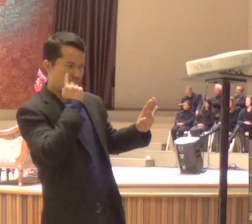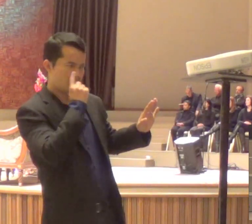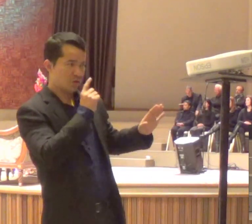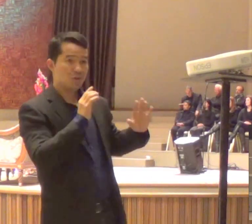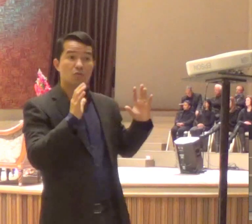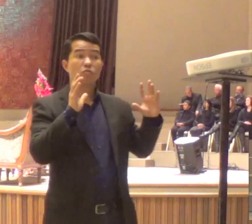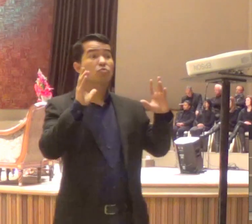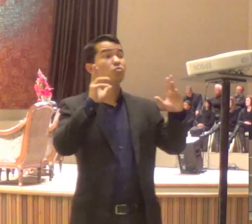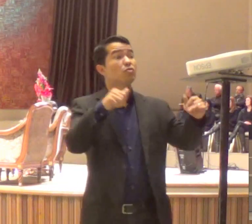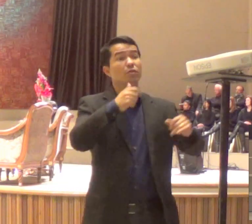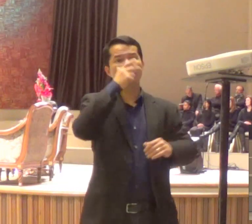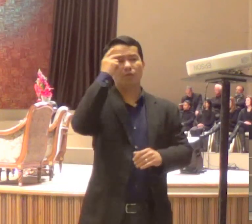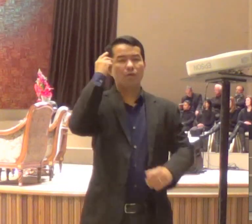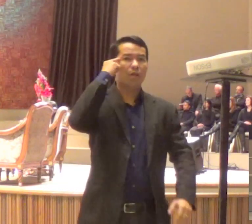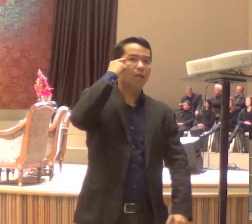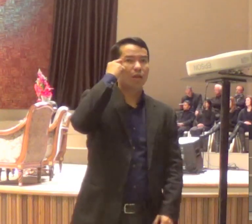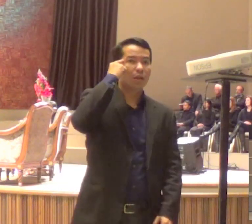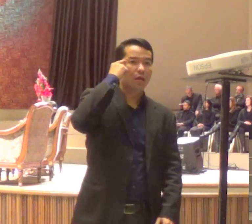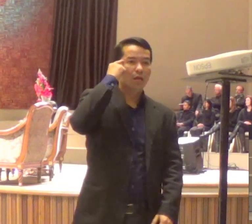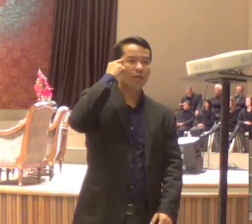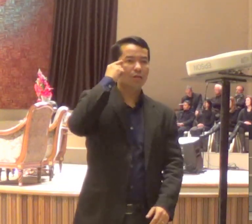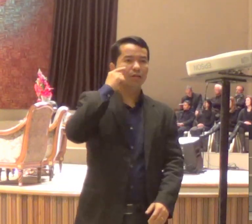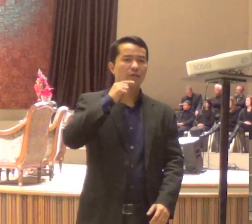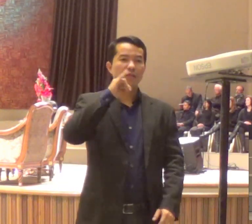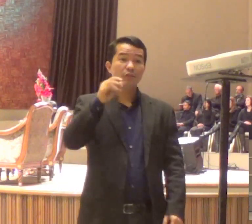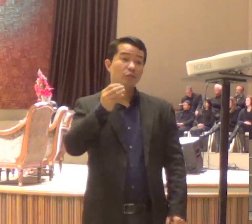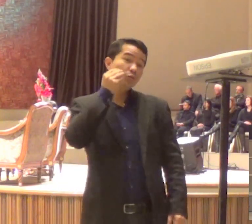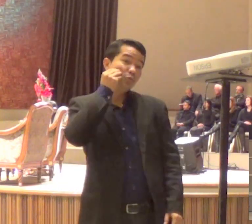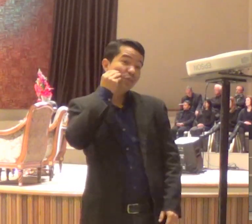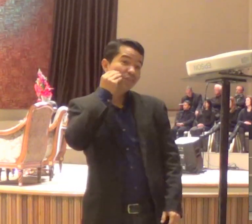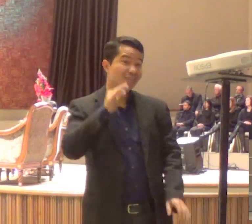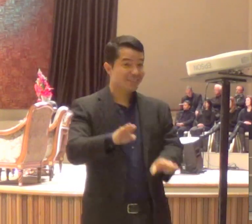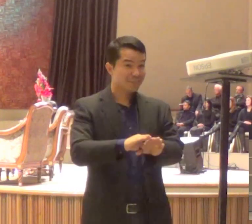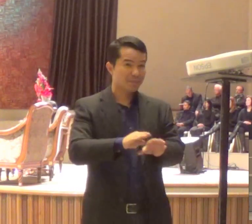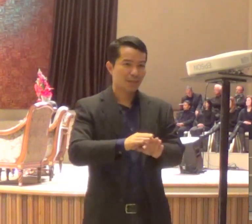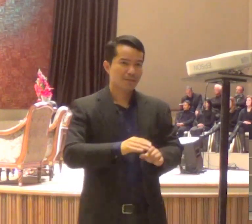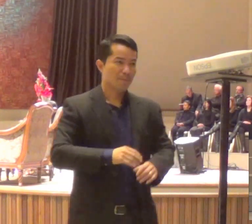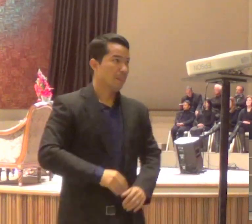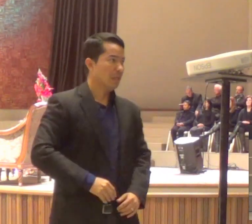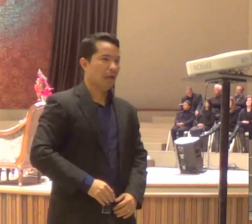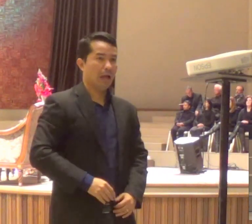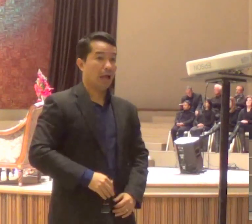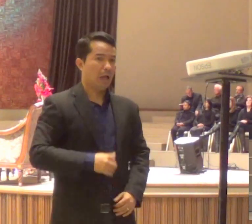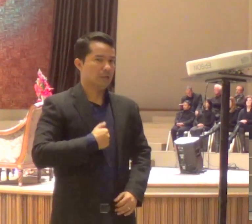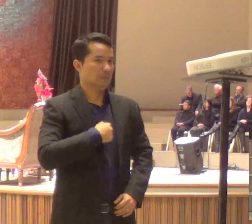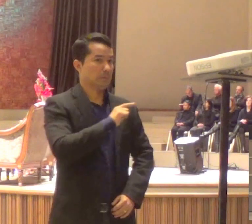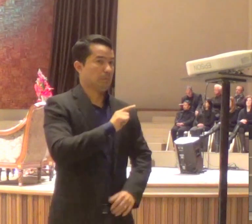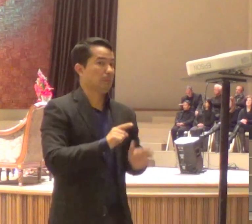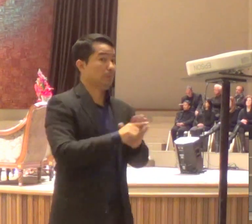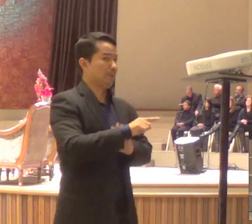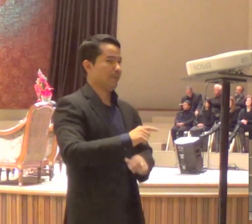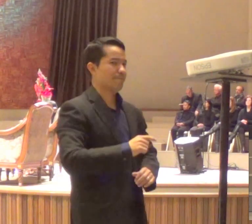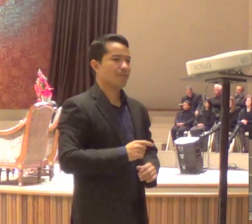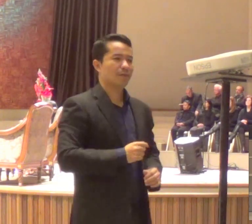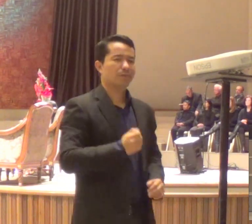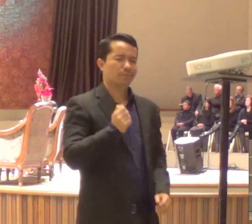Senhor? Se Judas também não perguntasse, ia ficar na cara. E, ele, com a maior cara de pau, diz assim,